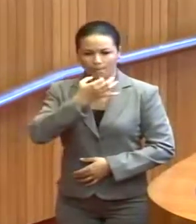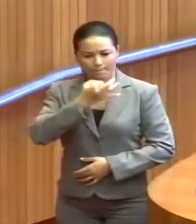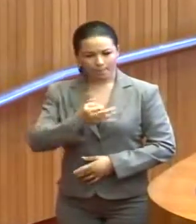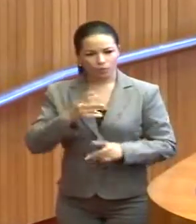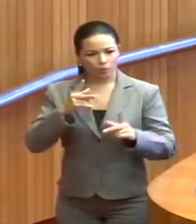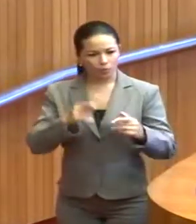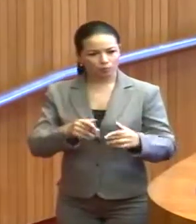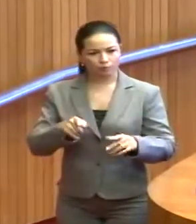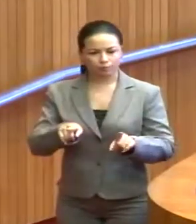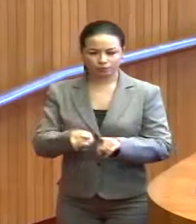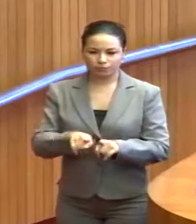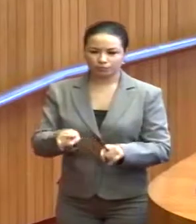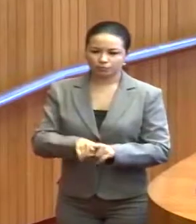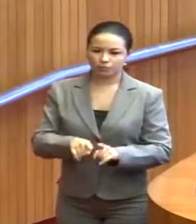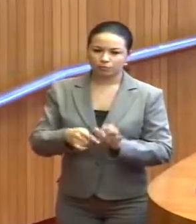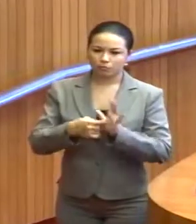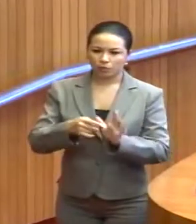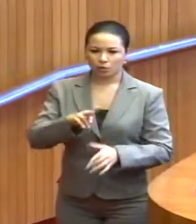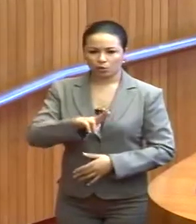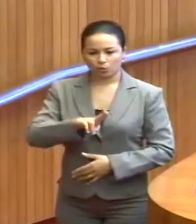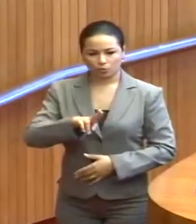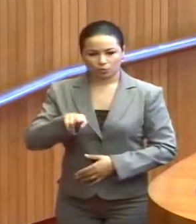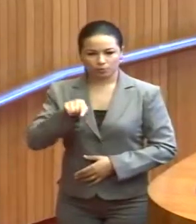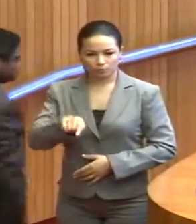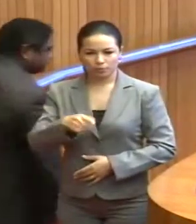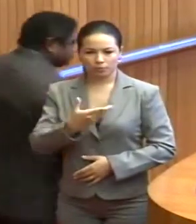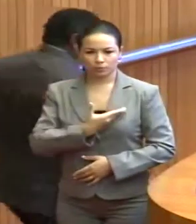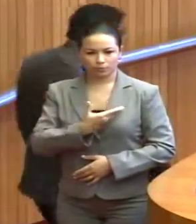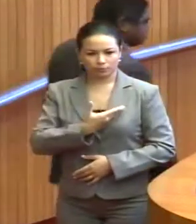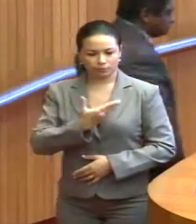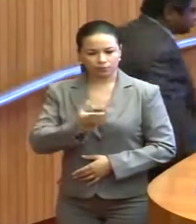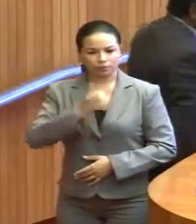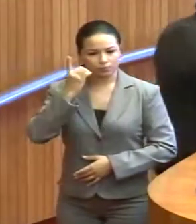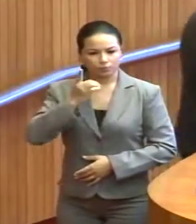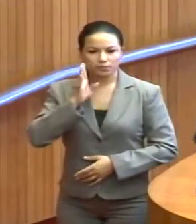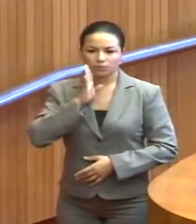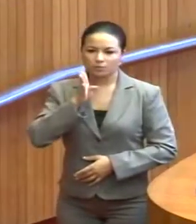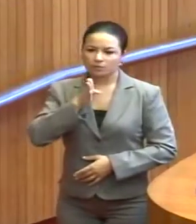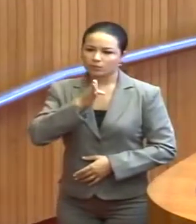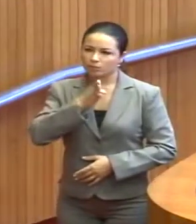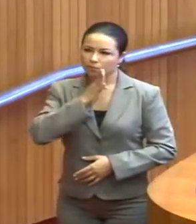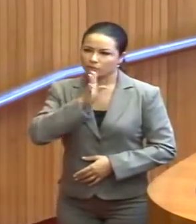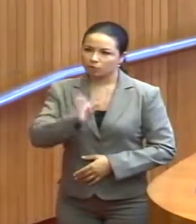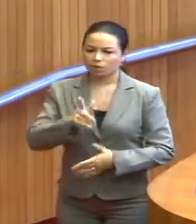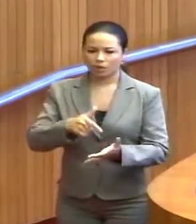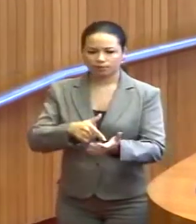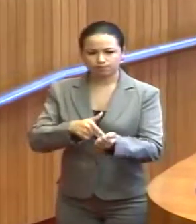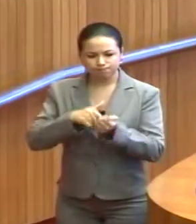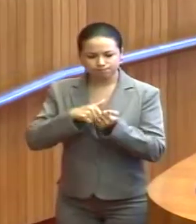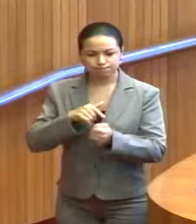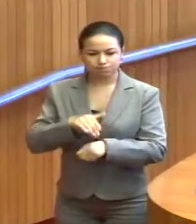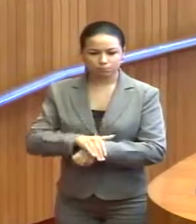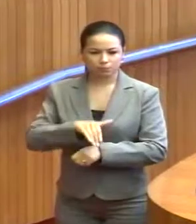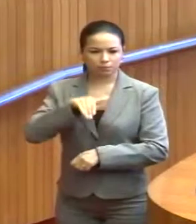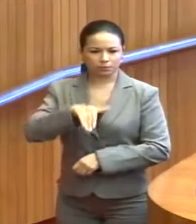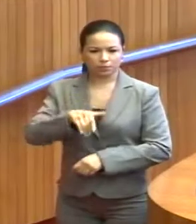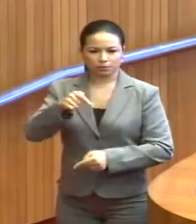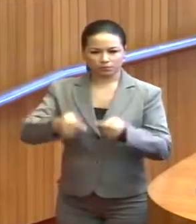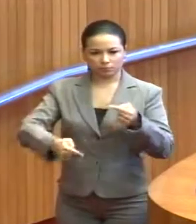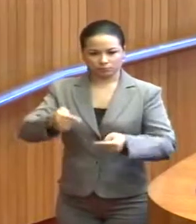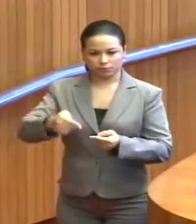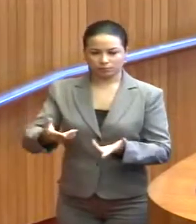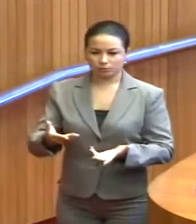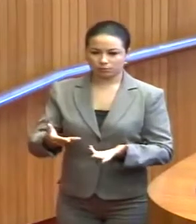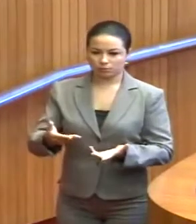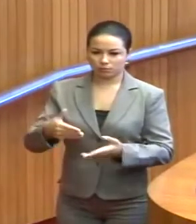Dentre elas, eu queria destacar o nobre companheiro, o deputado Bira do Pindaré, que deu uma contribuição significativa no debate,